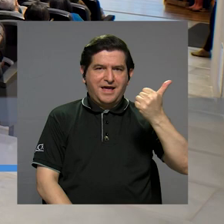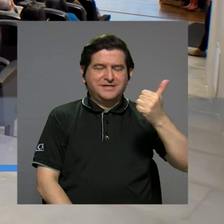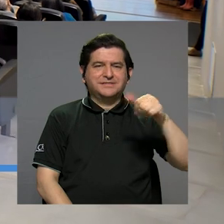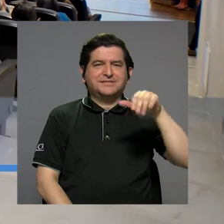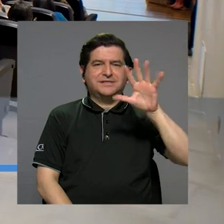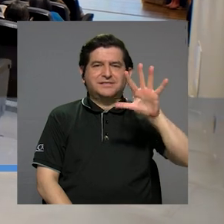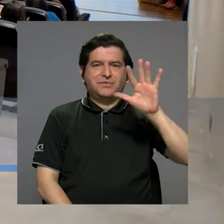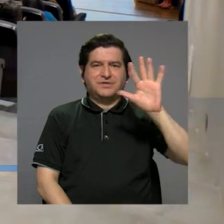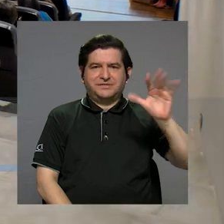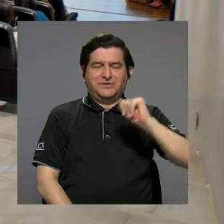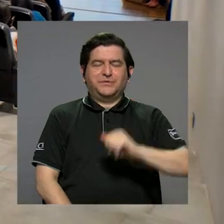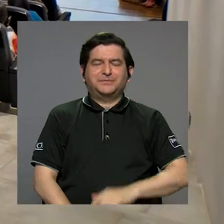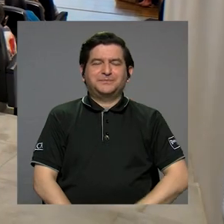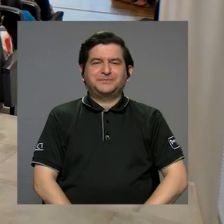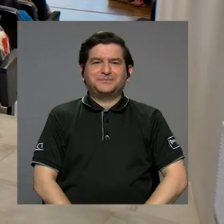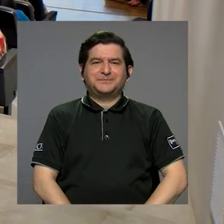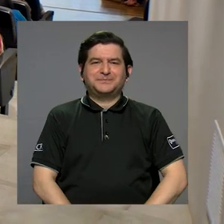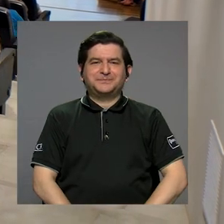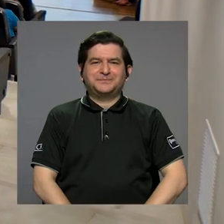55.